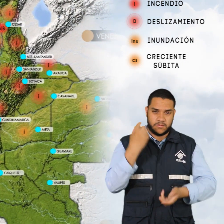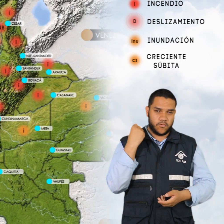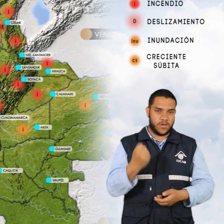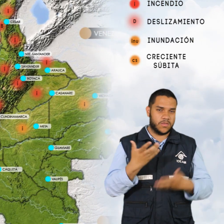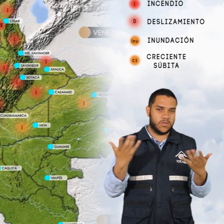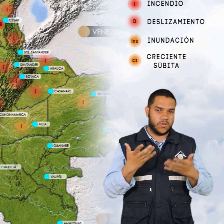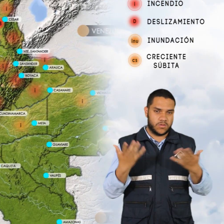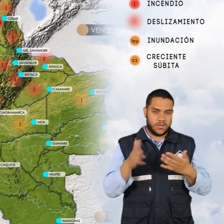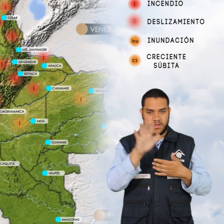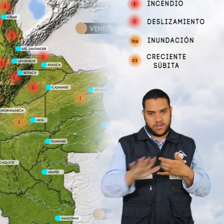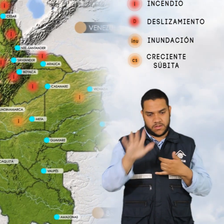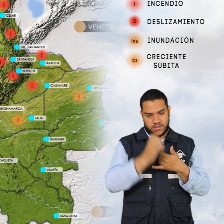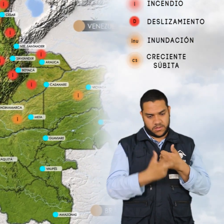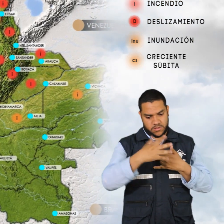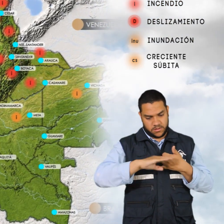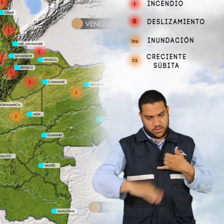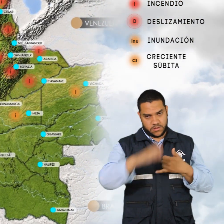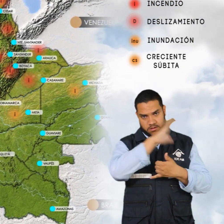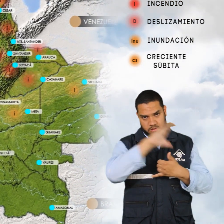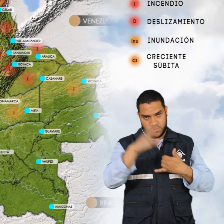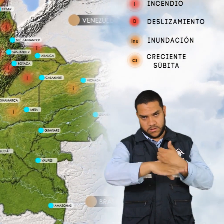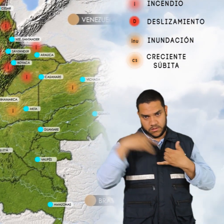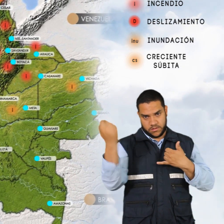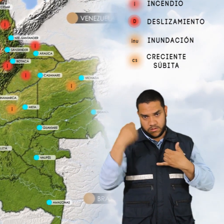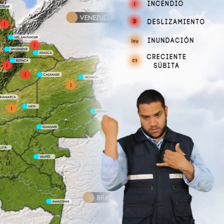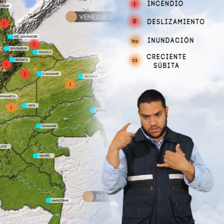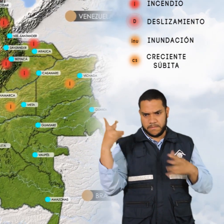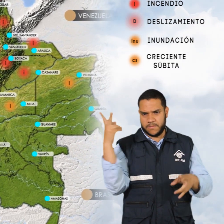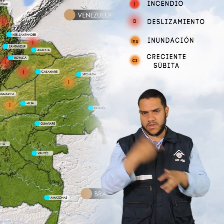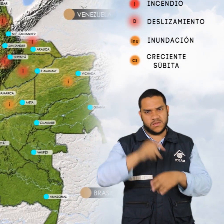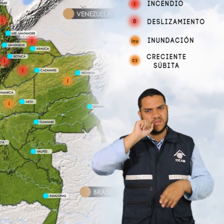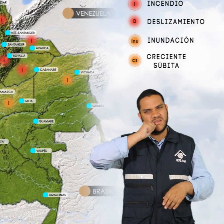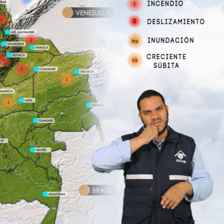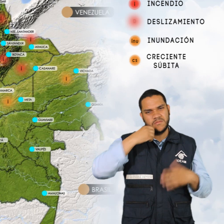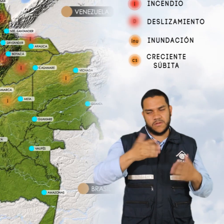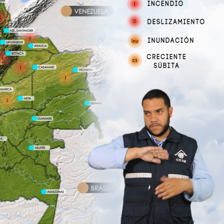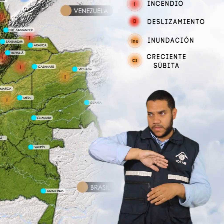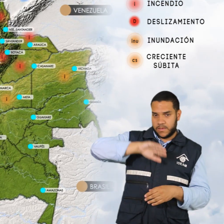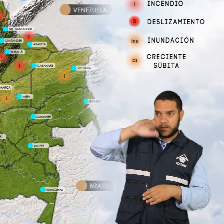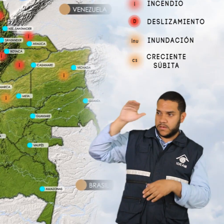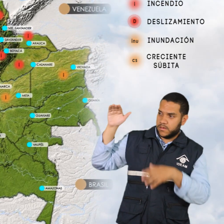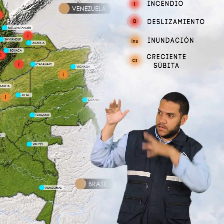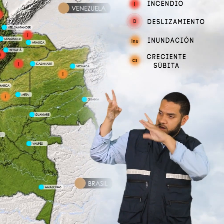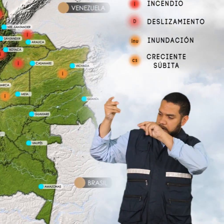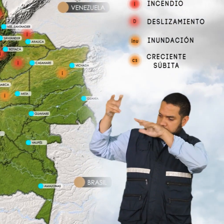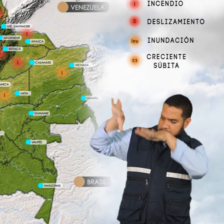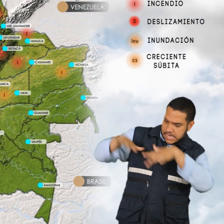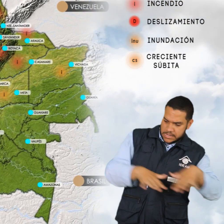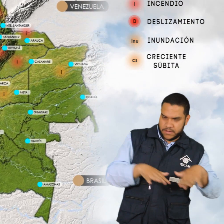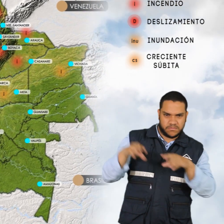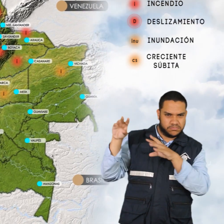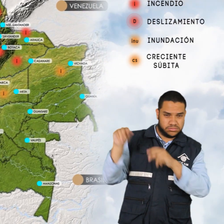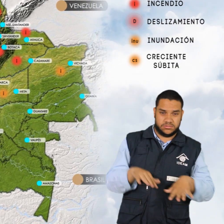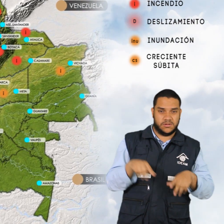localizados en las regiones Andina, Caribe y Orinoquía. Alerta naranja por amenaza moderada de deslizamientos de tierra en algunos sectores